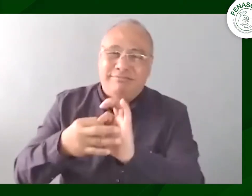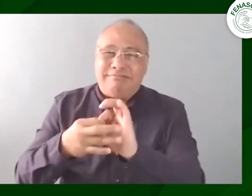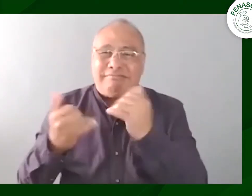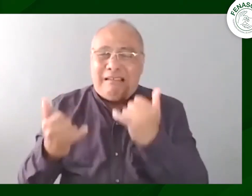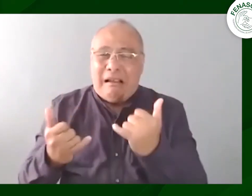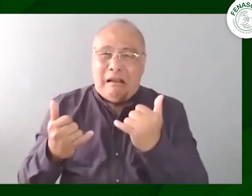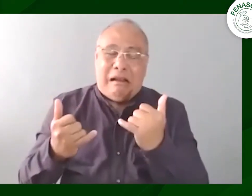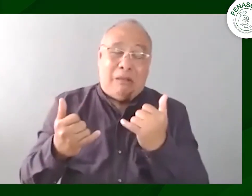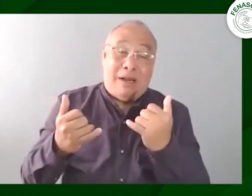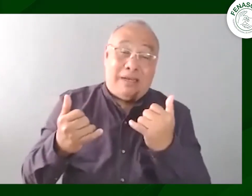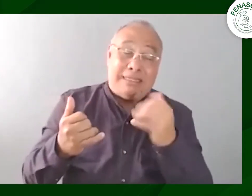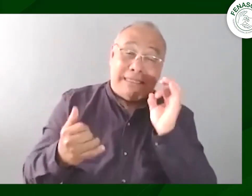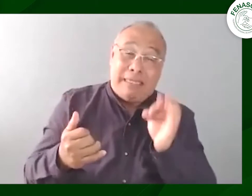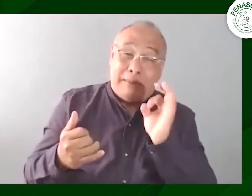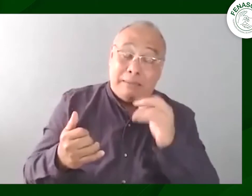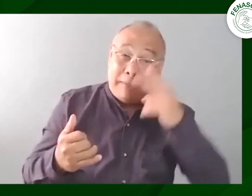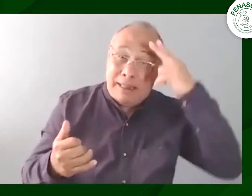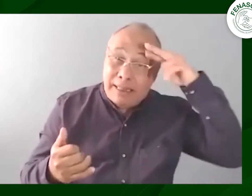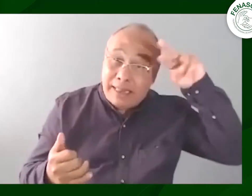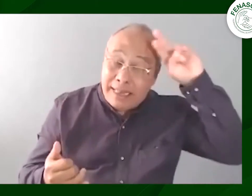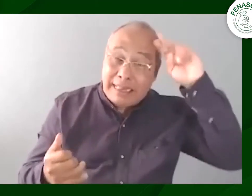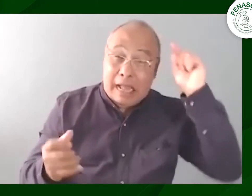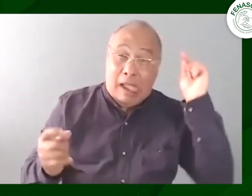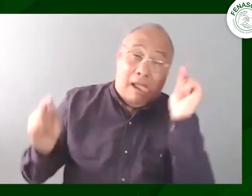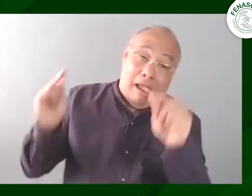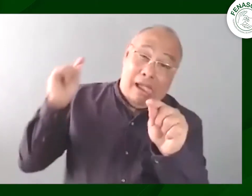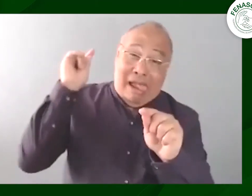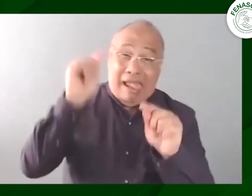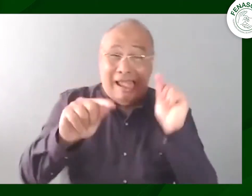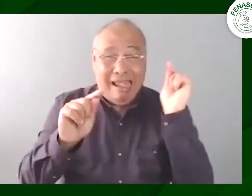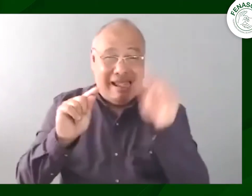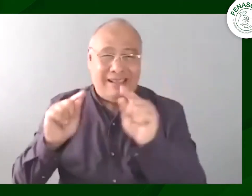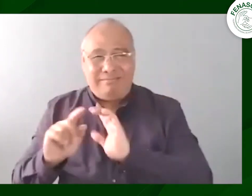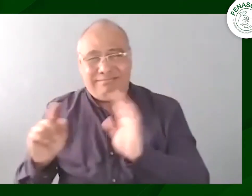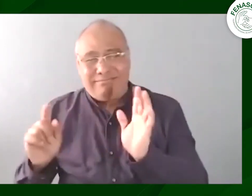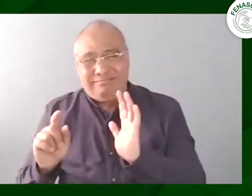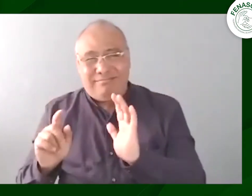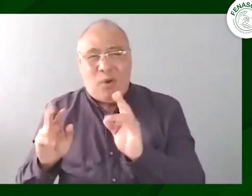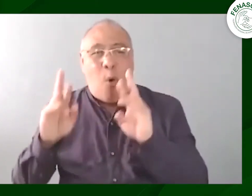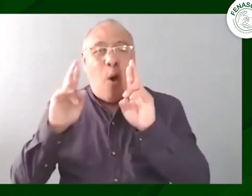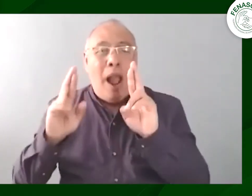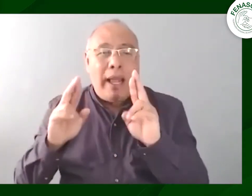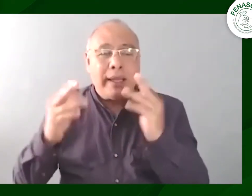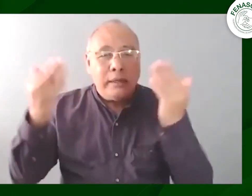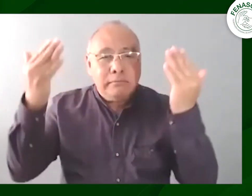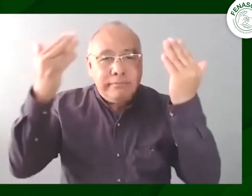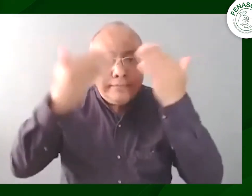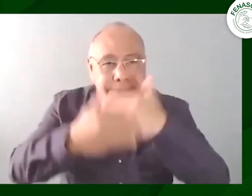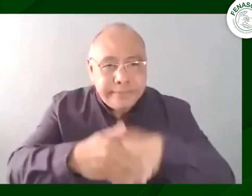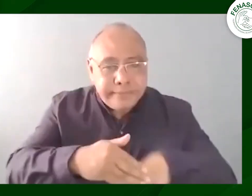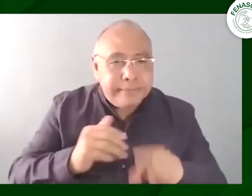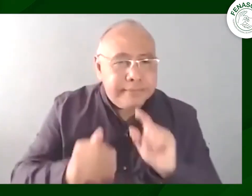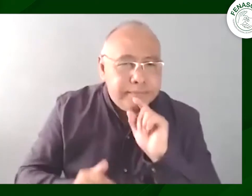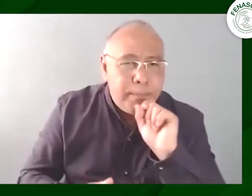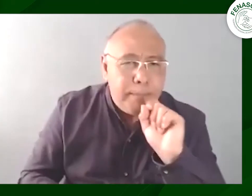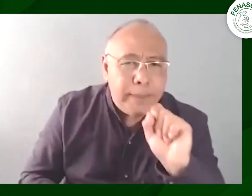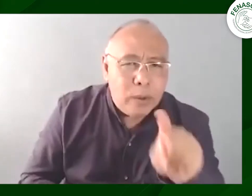que la comunidad sorda lo vea y que podamos mantenernos unidos que podamos evitar estas críticas o malas interpretaciones